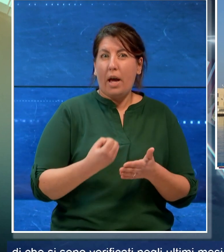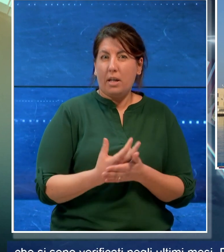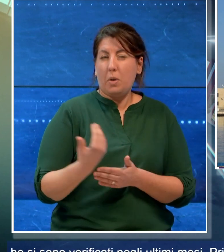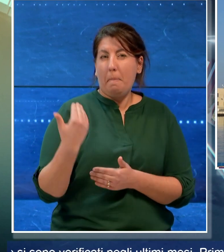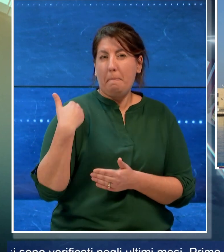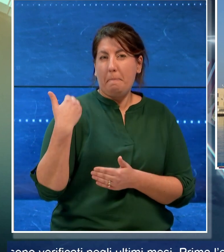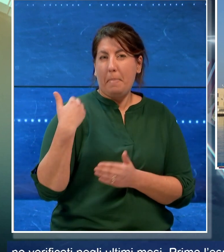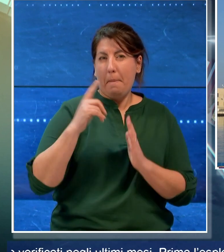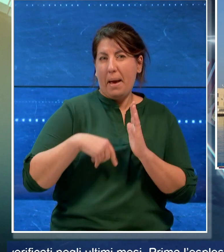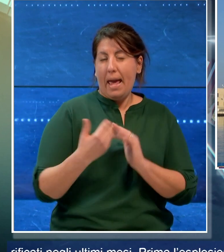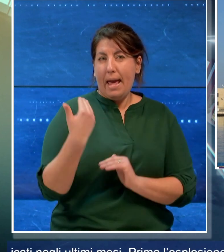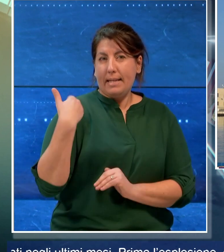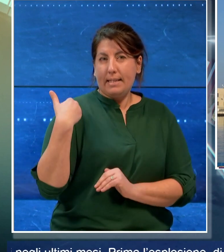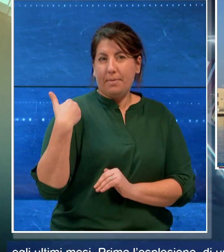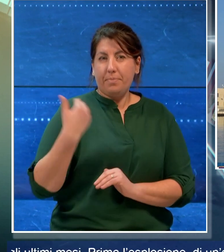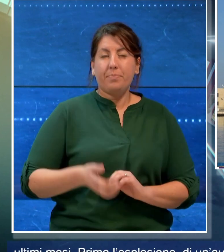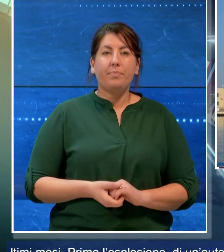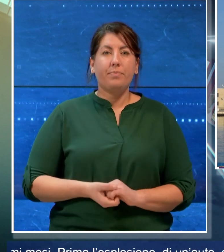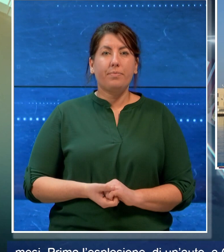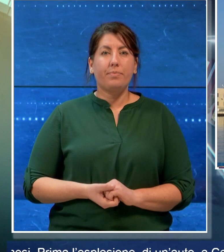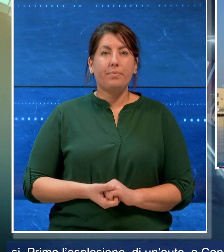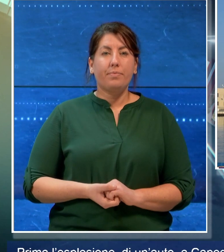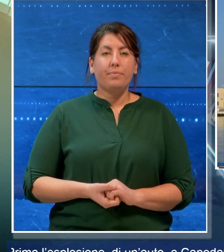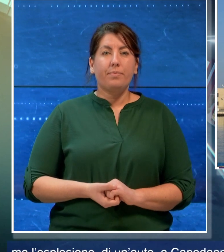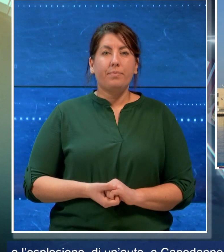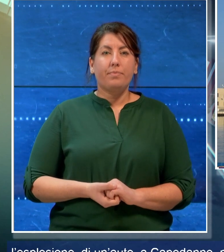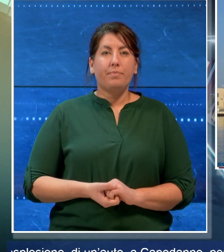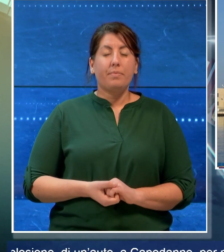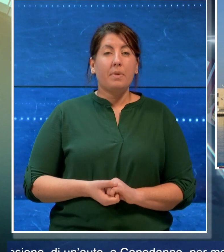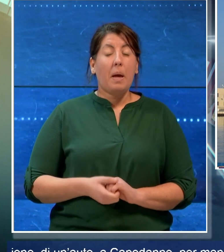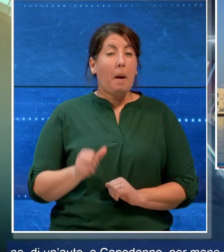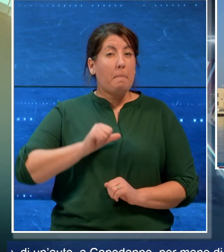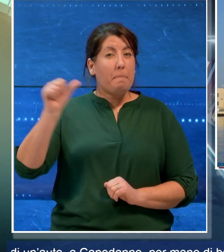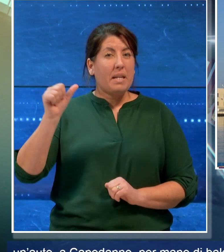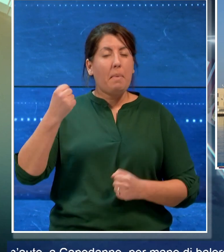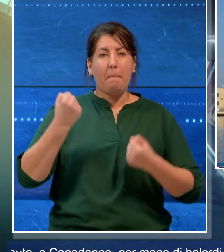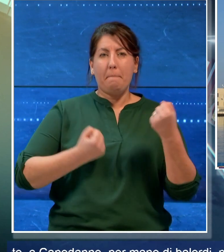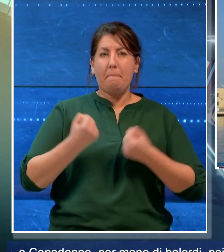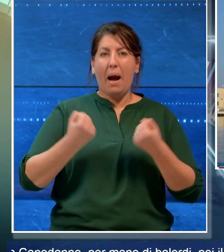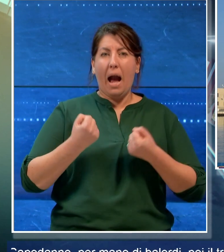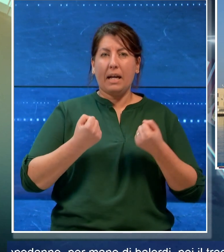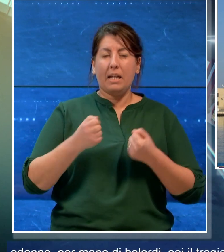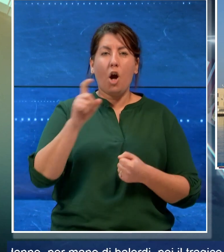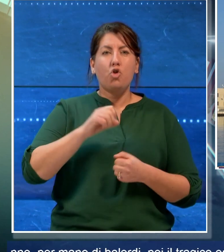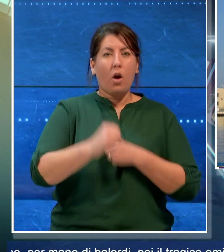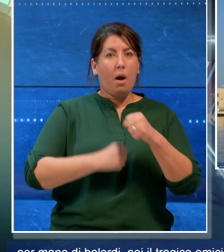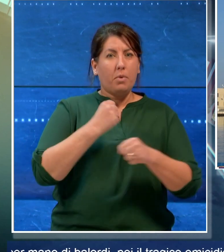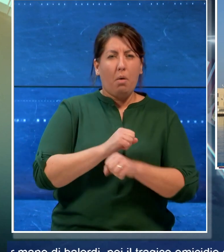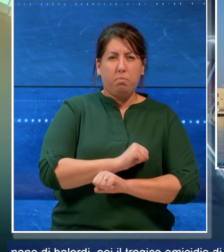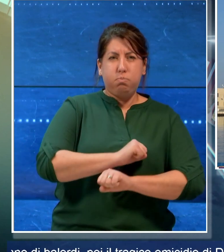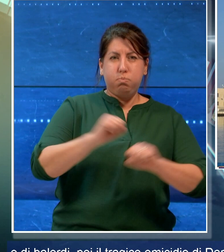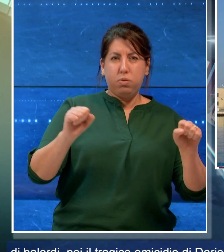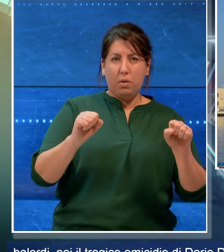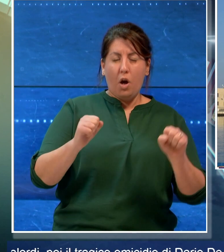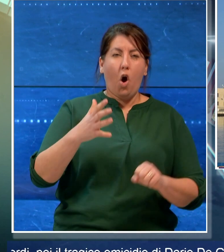negli ultimi mesi. Prima l'esplosione di un'auto a Capodanno per mano